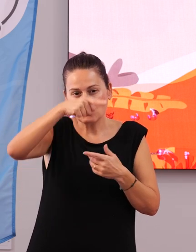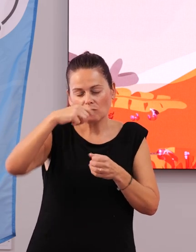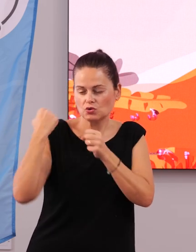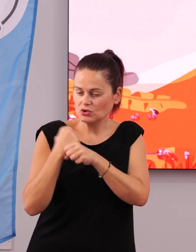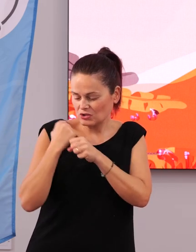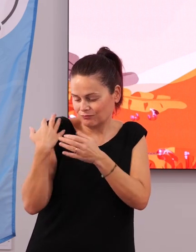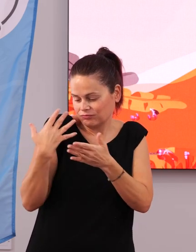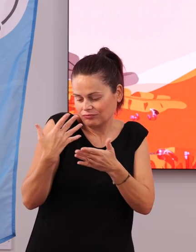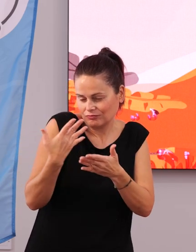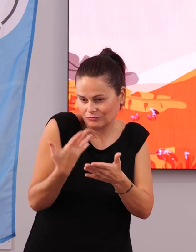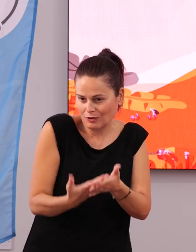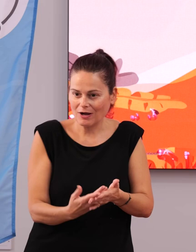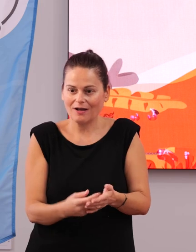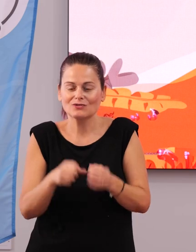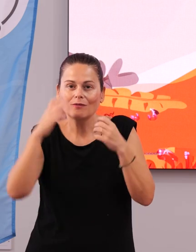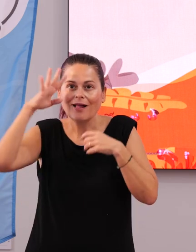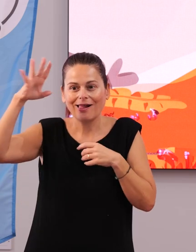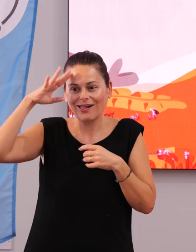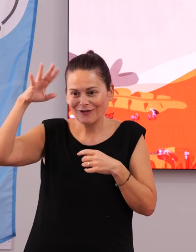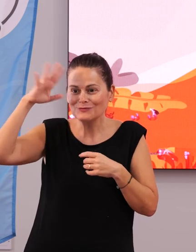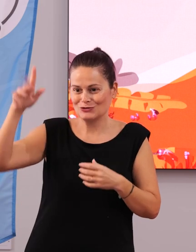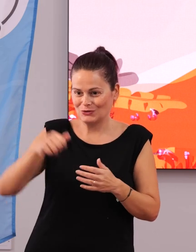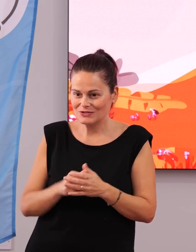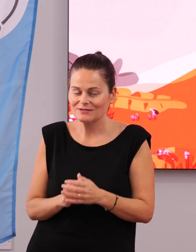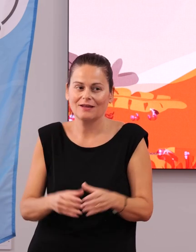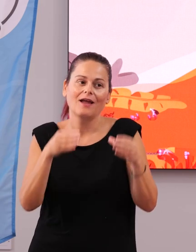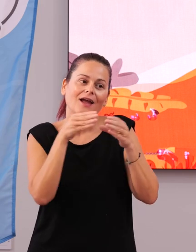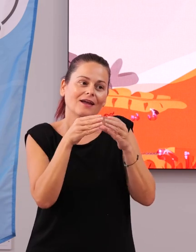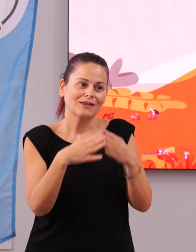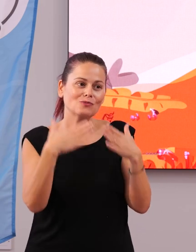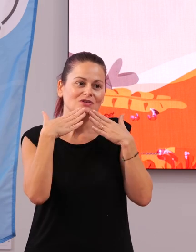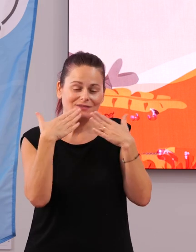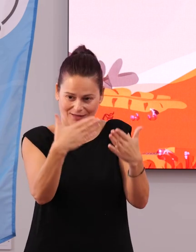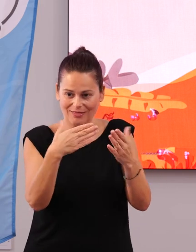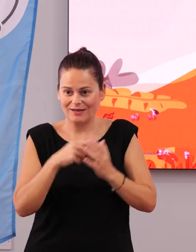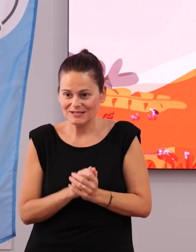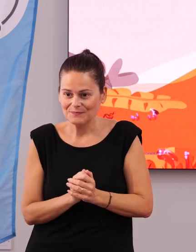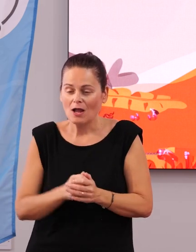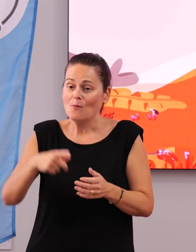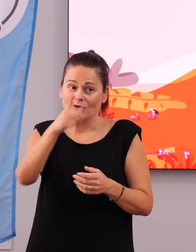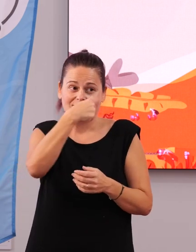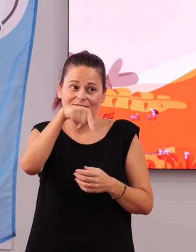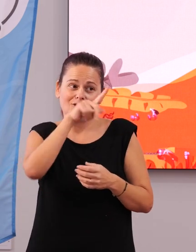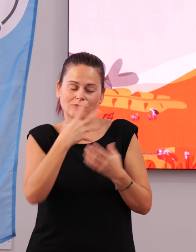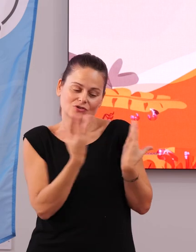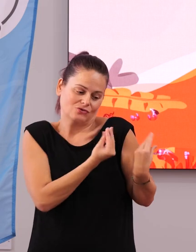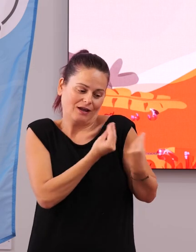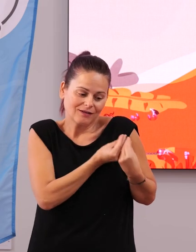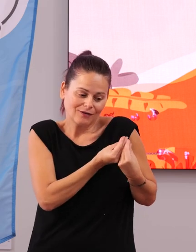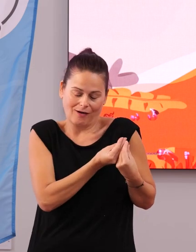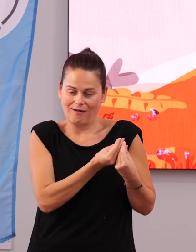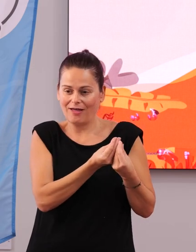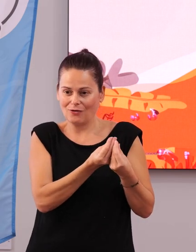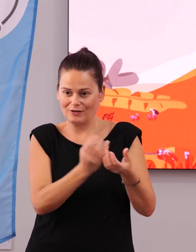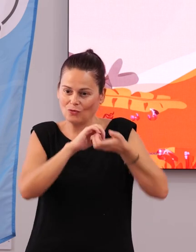programa es la ilusión. Así que, equipo, muchísimas gracias porque con vosotros al lado y de la mano de